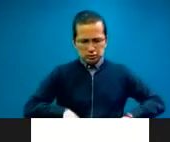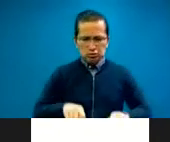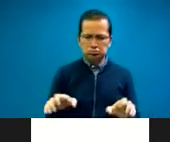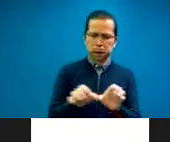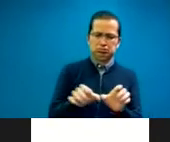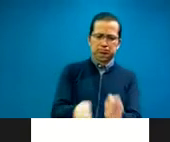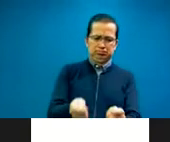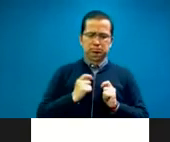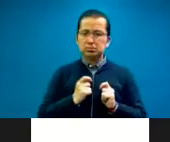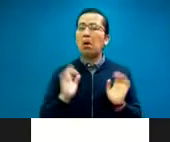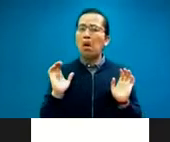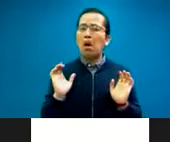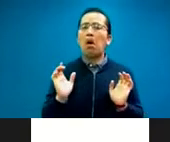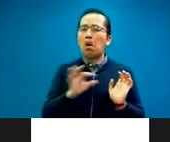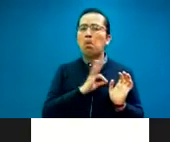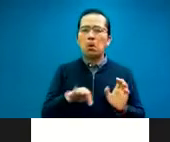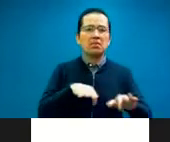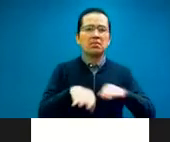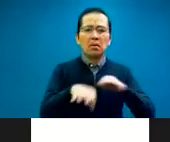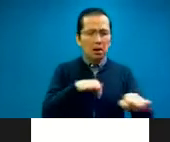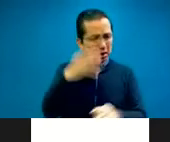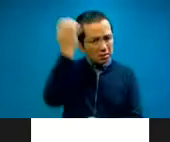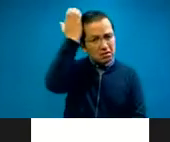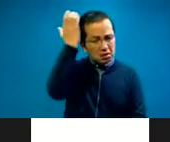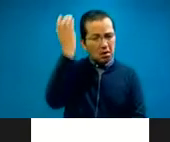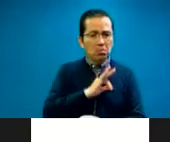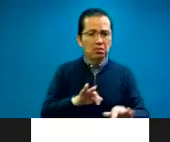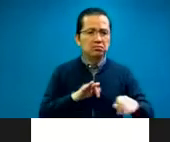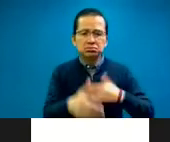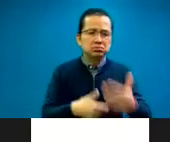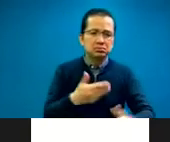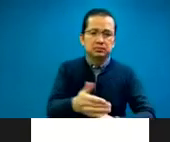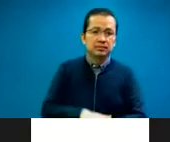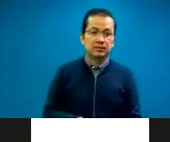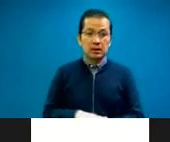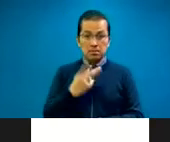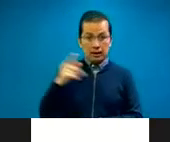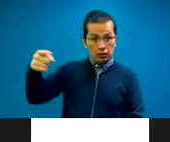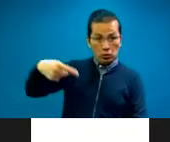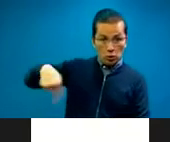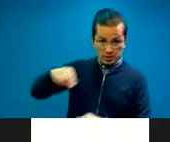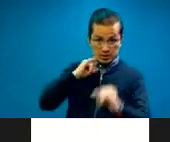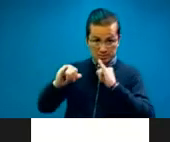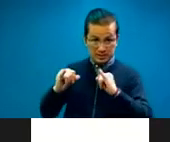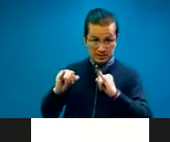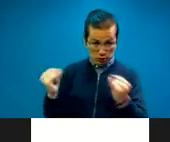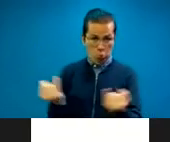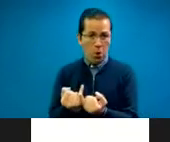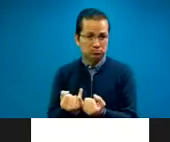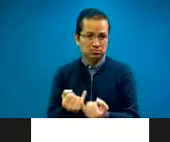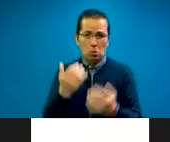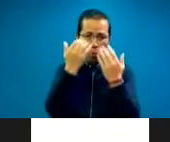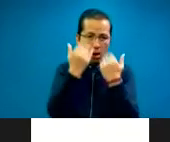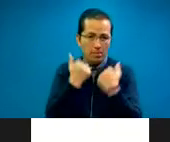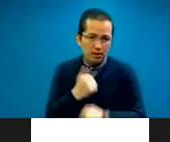trabajar como enfermera, digamos. Como intérpretes en el área médica no existía eso, entonces querían saber, ok, vamos